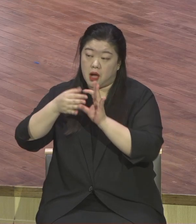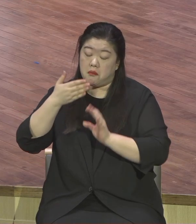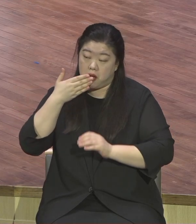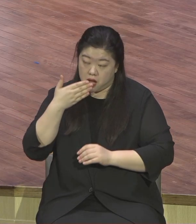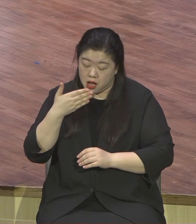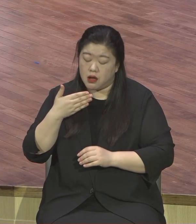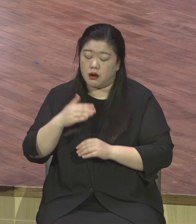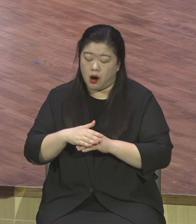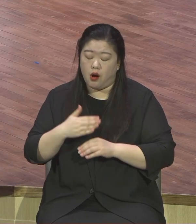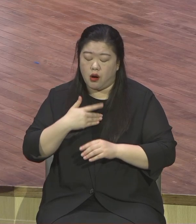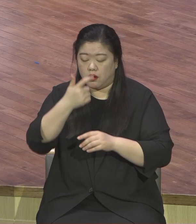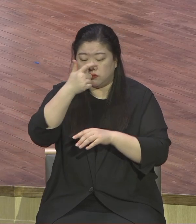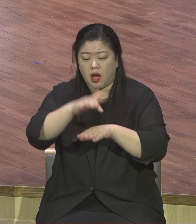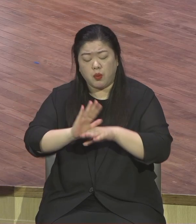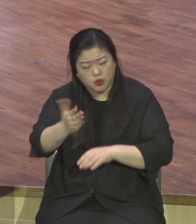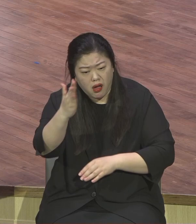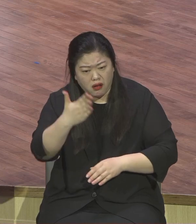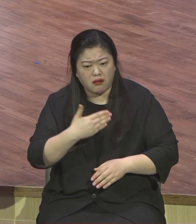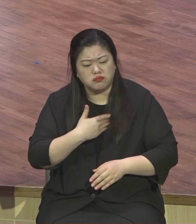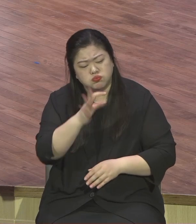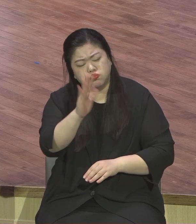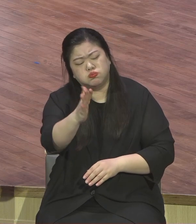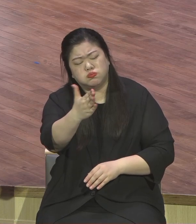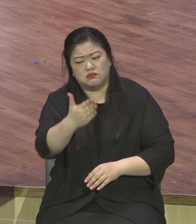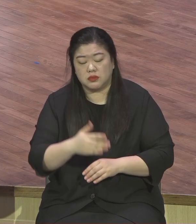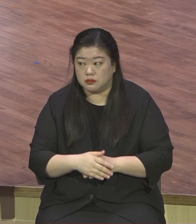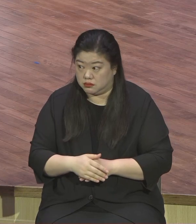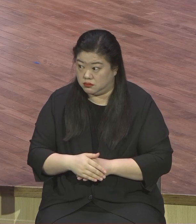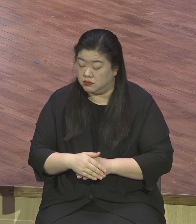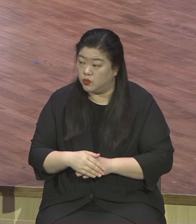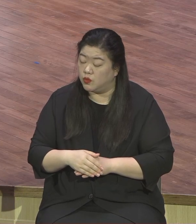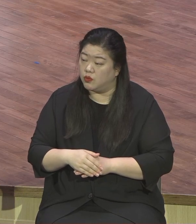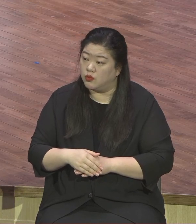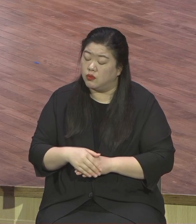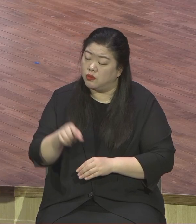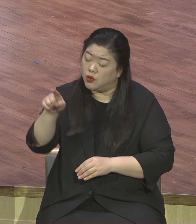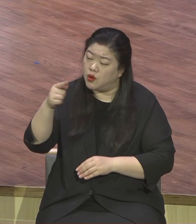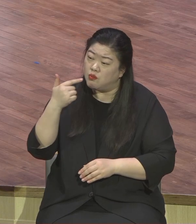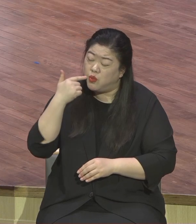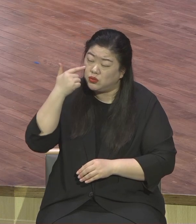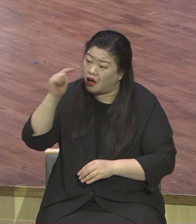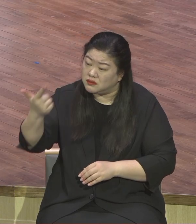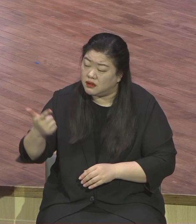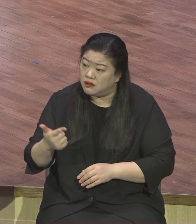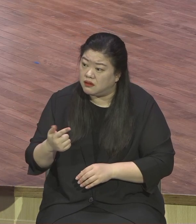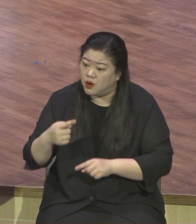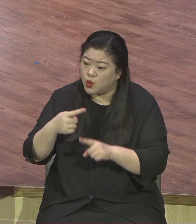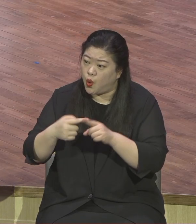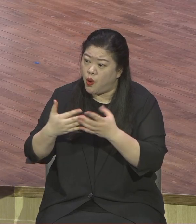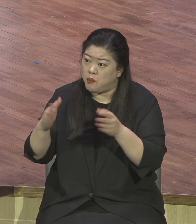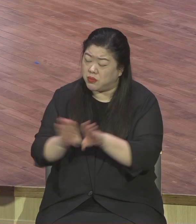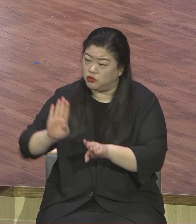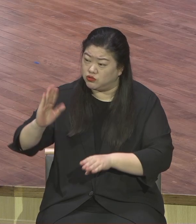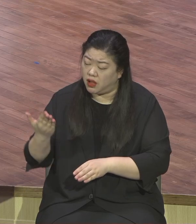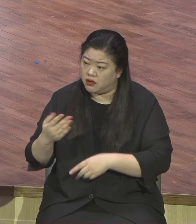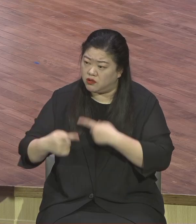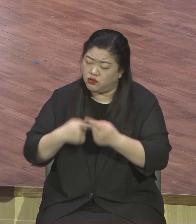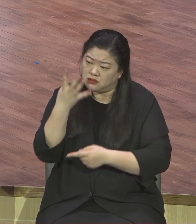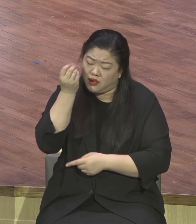그렇습니다 예수 믿으면 구원받아요 교회 안에서도 구원 못 받을 사람 많아요 아시겠어요 안 믿어요 사실은 다 알아야